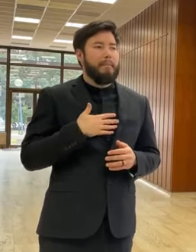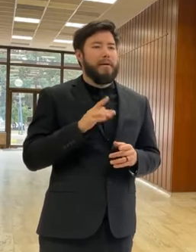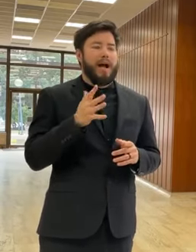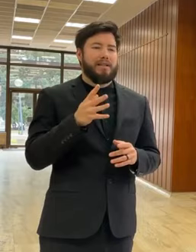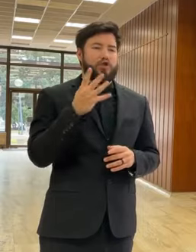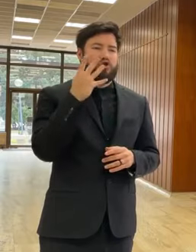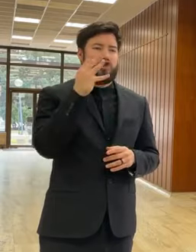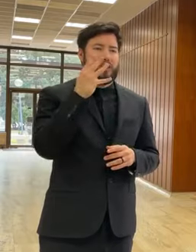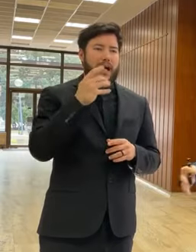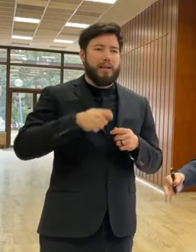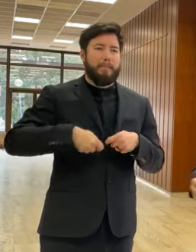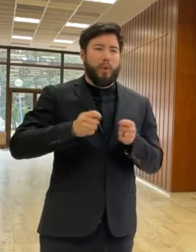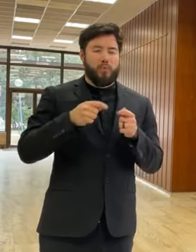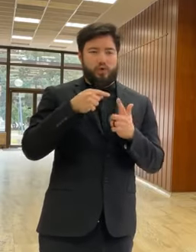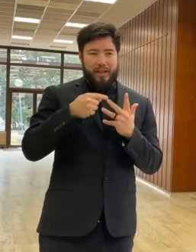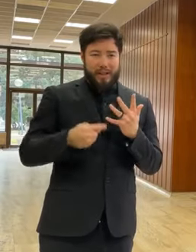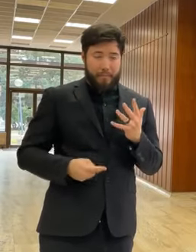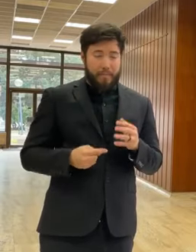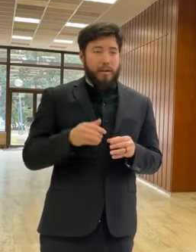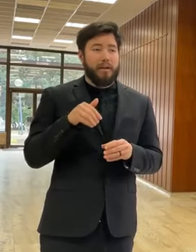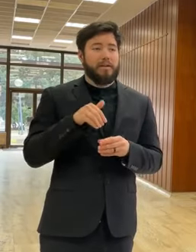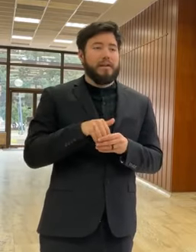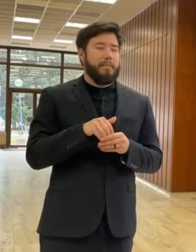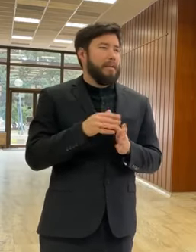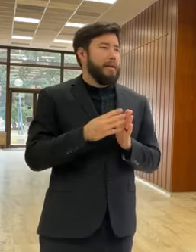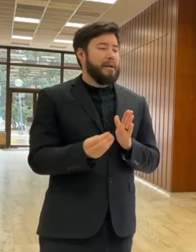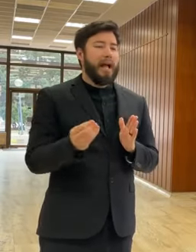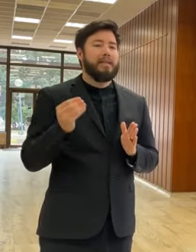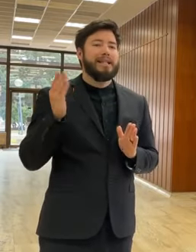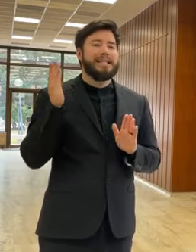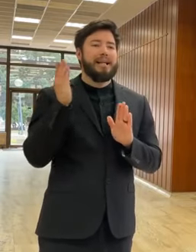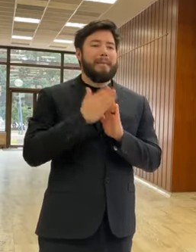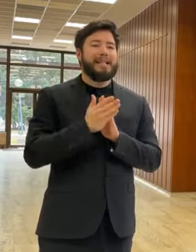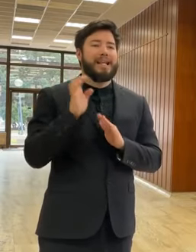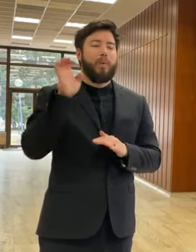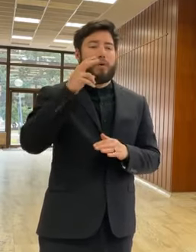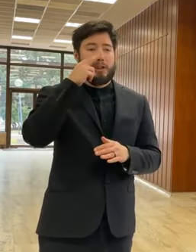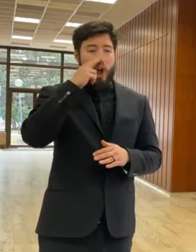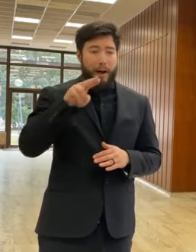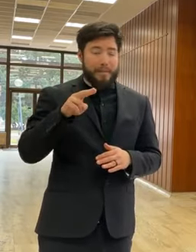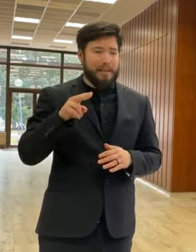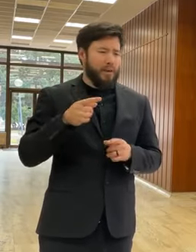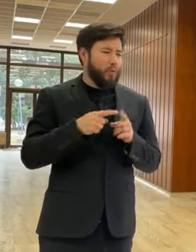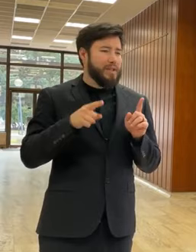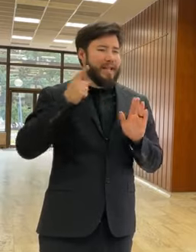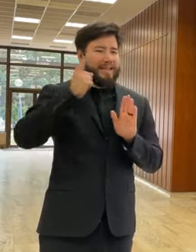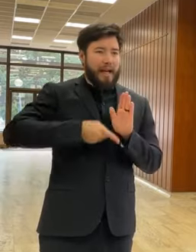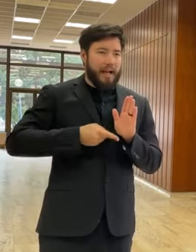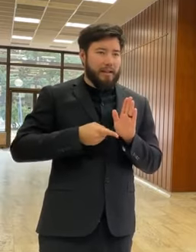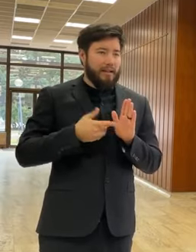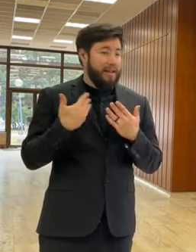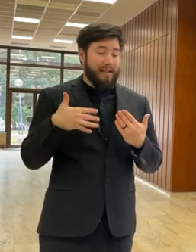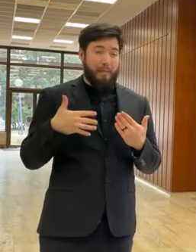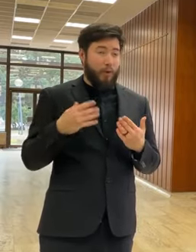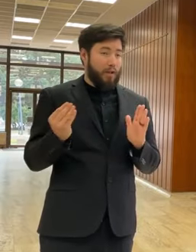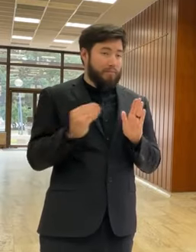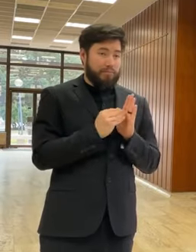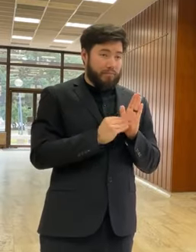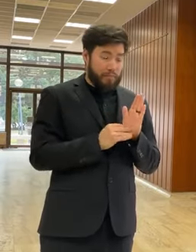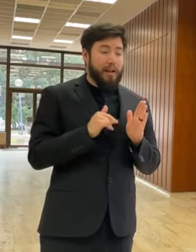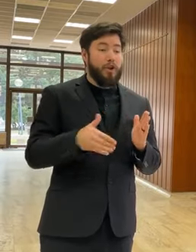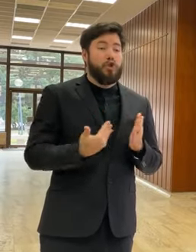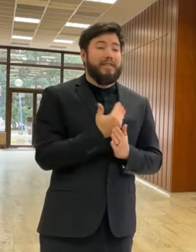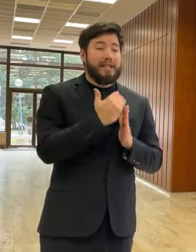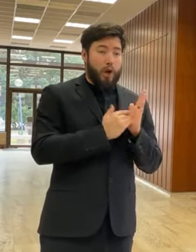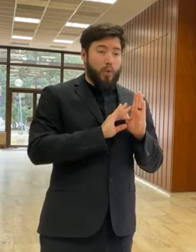infringementom, teda nemali sme premietnuté v smernice Európskej komisie rôzne nariadenia. Teraz v tomto novom zákone sú